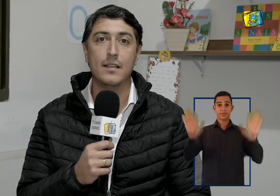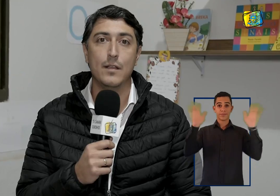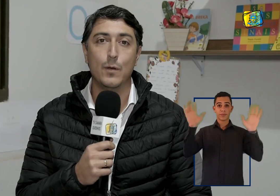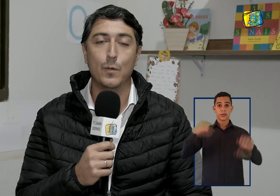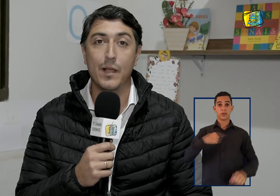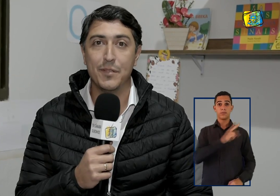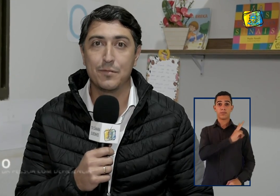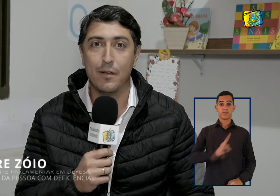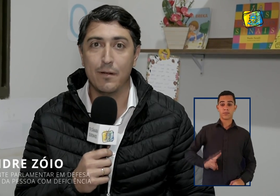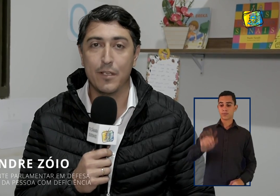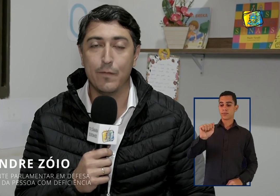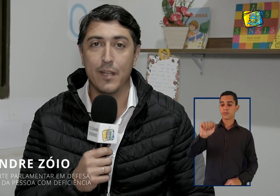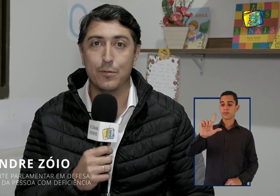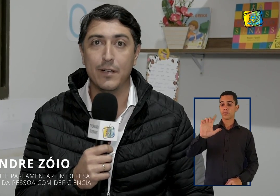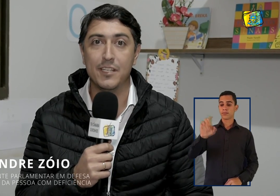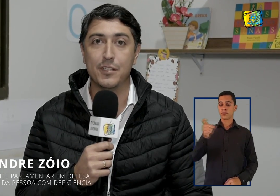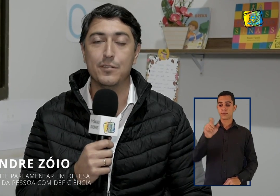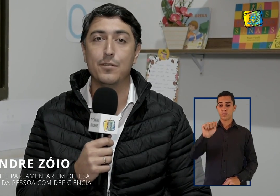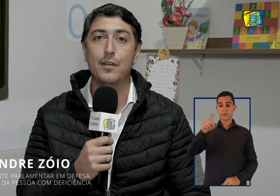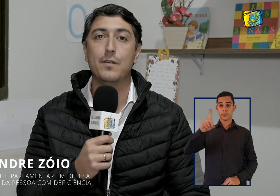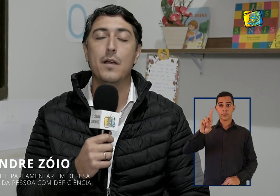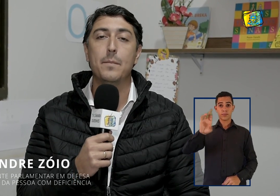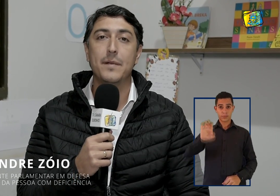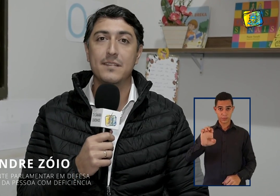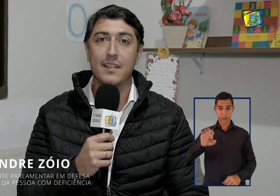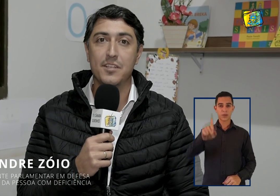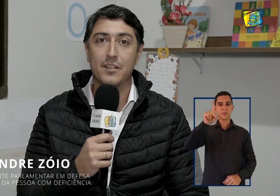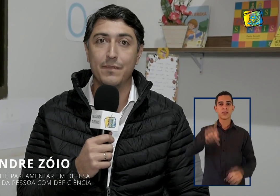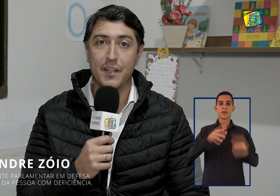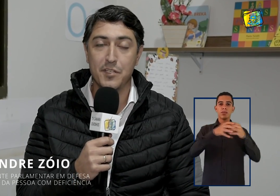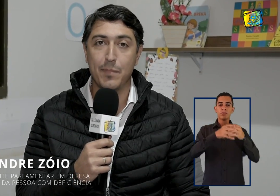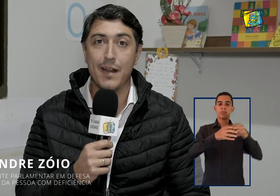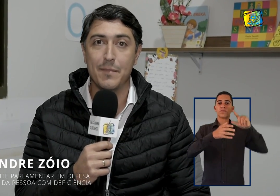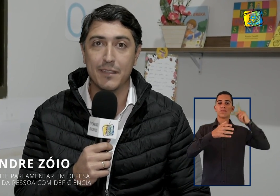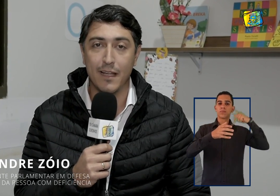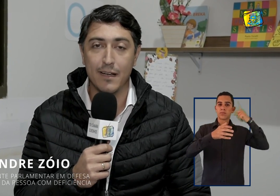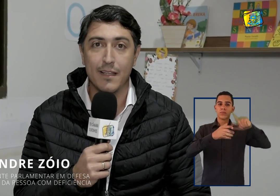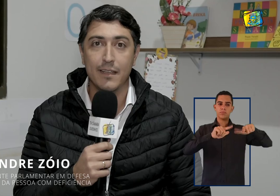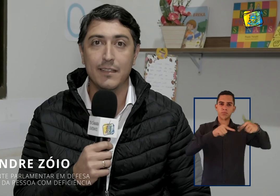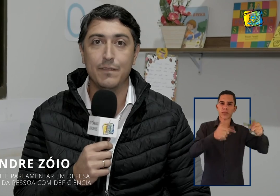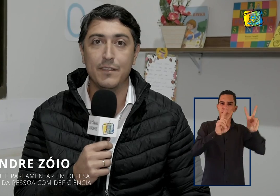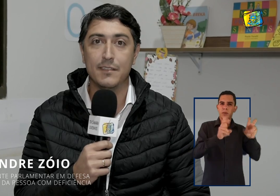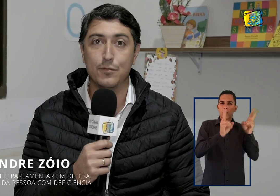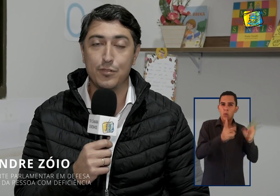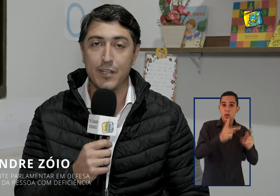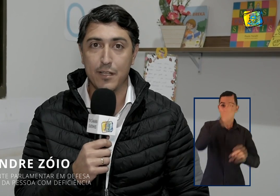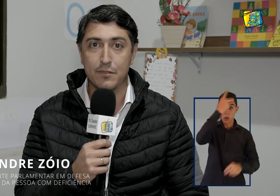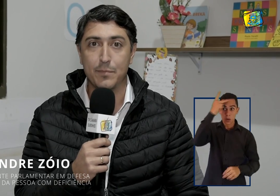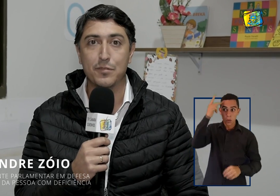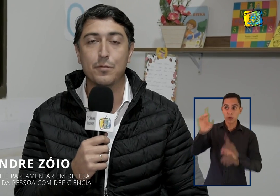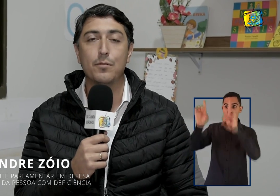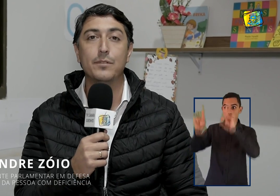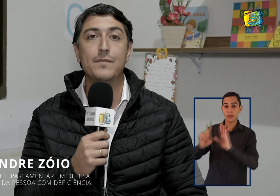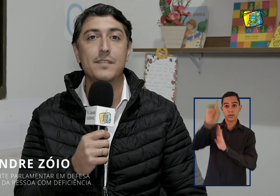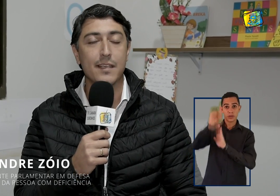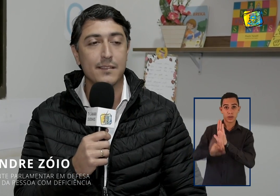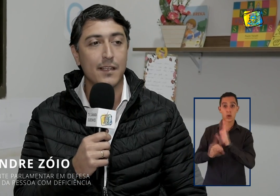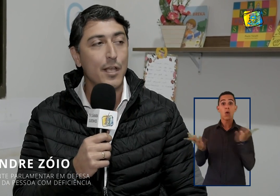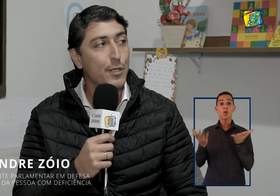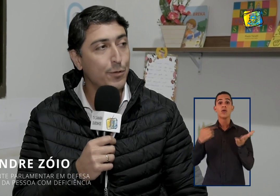Olá pessoal, aqui é o vereador Alexandre Zóio, presidente da Frente Parlamentar em Defesa dos Direitos da Pessoa com Deficiência e